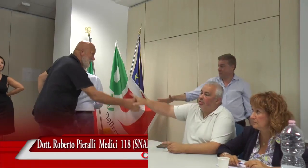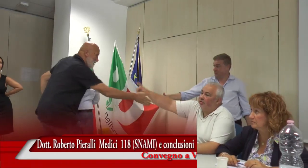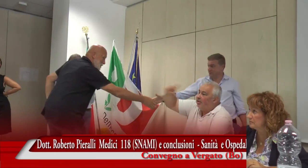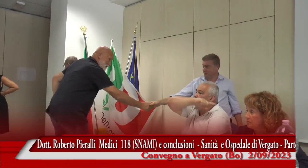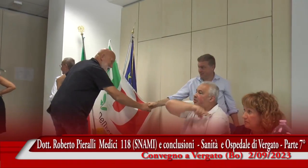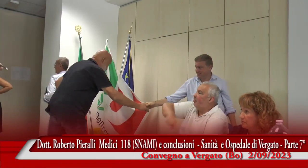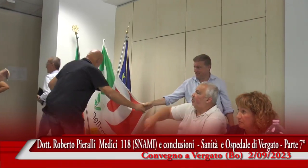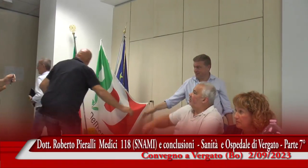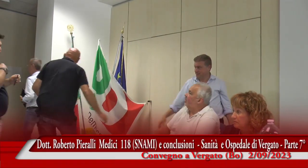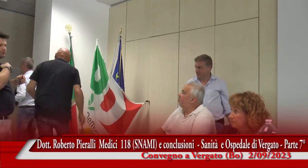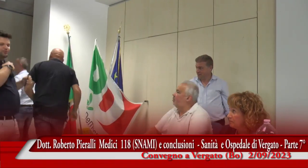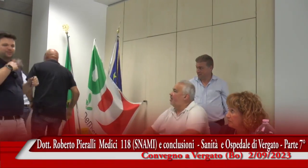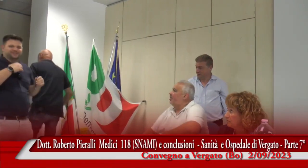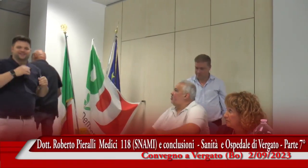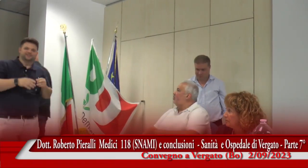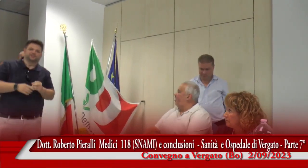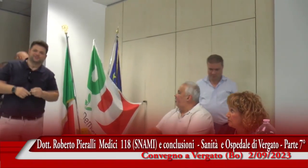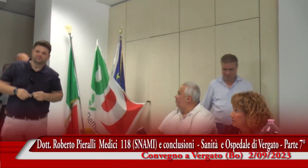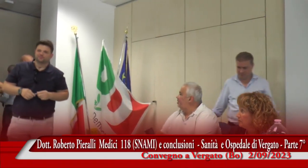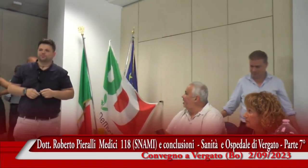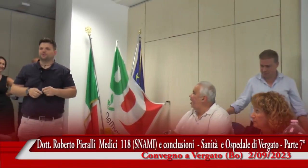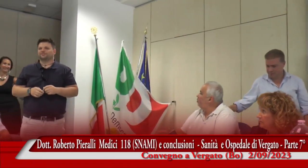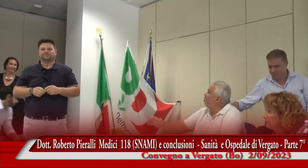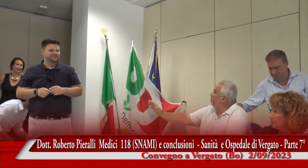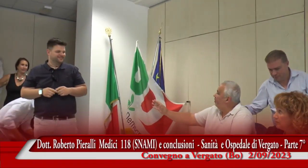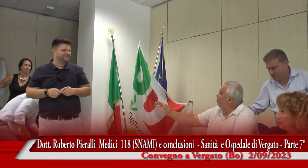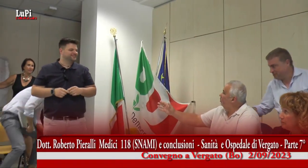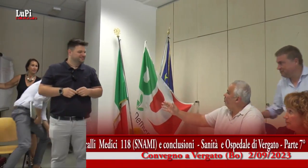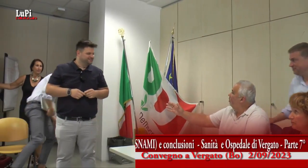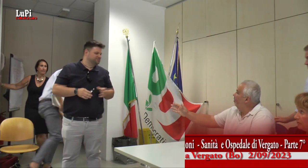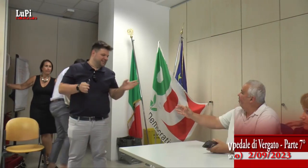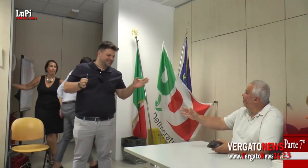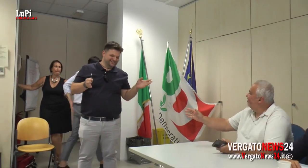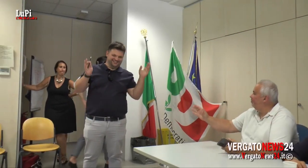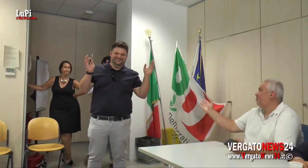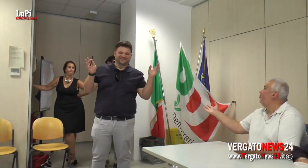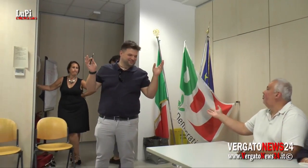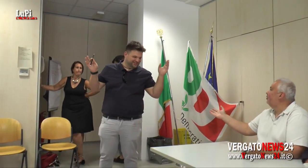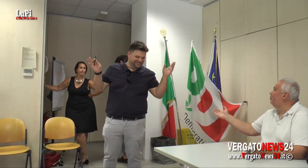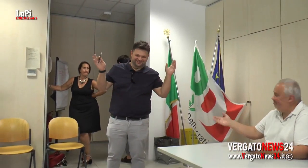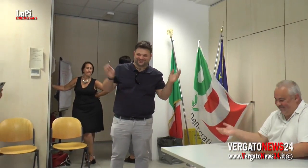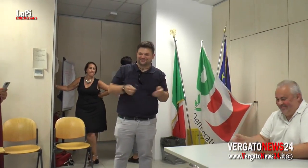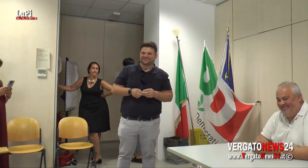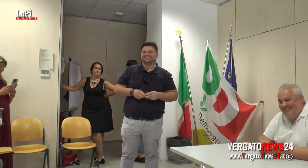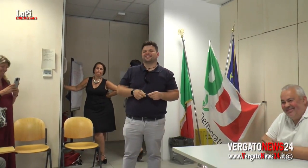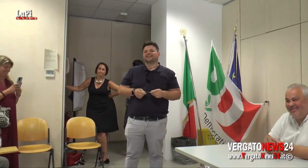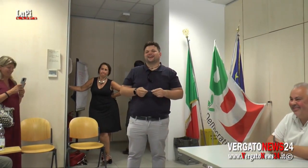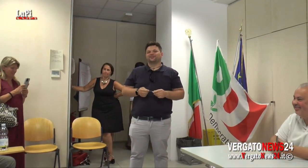L'ultimo intervento poi diamo la possibilità di rispondere. È un onore fare l'ultimo, no? Certo. O sempre l'ultimo.